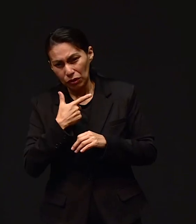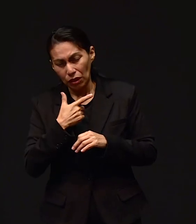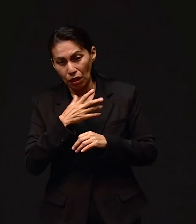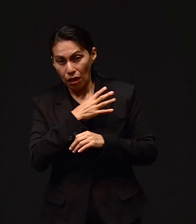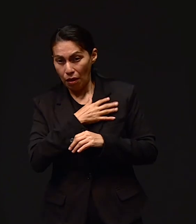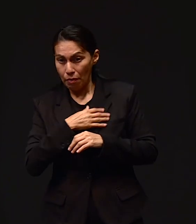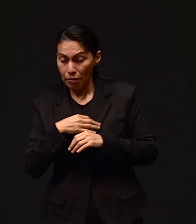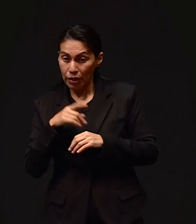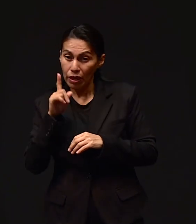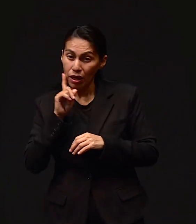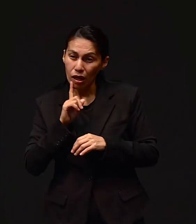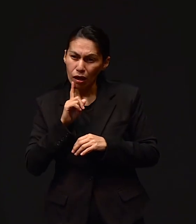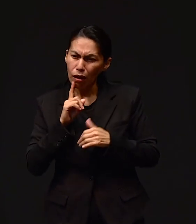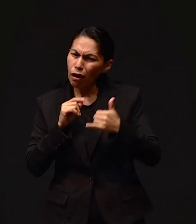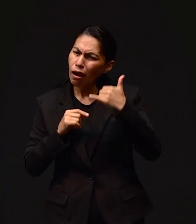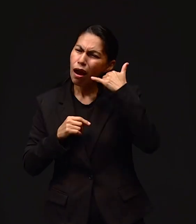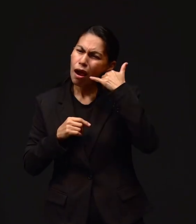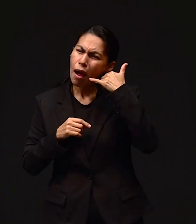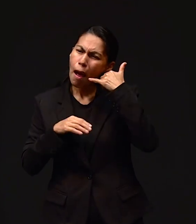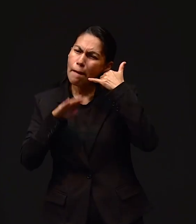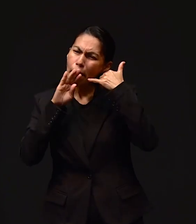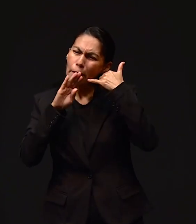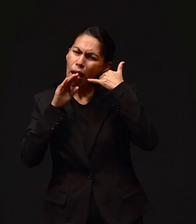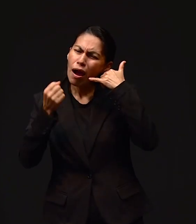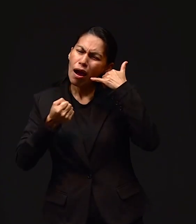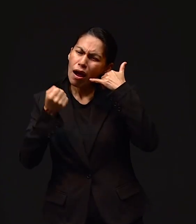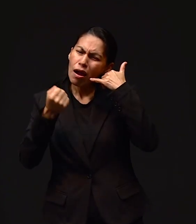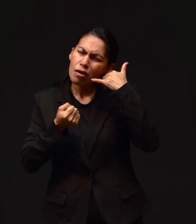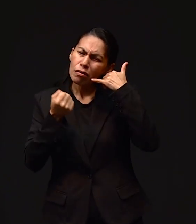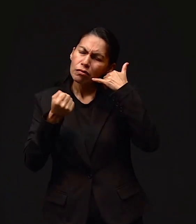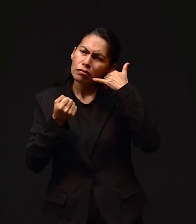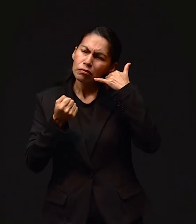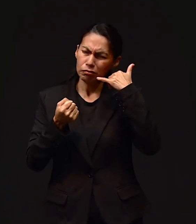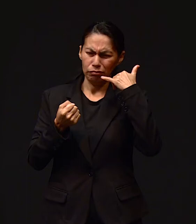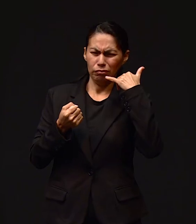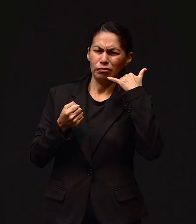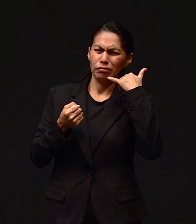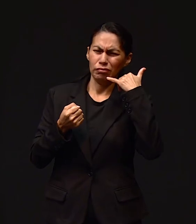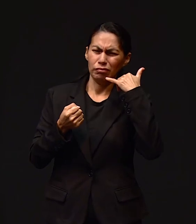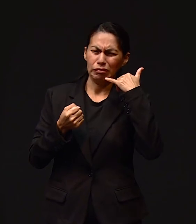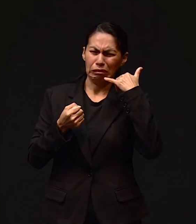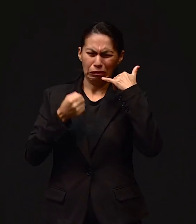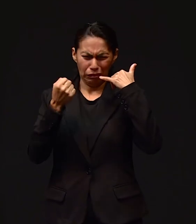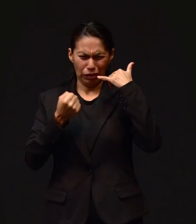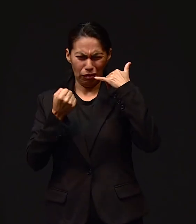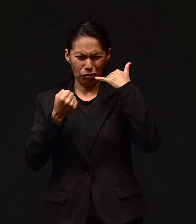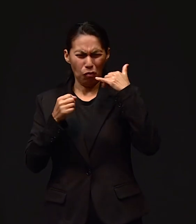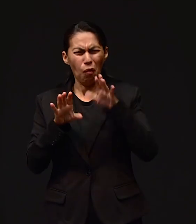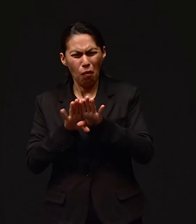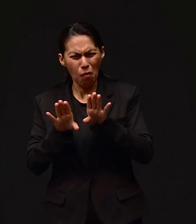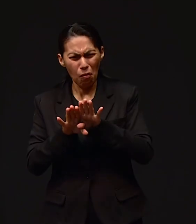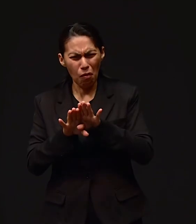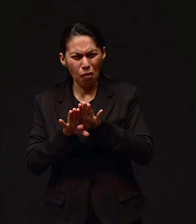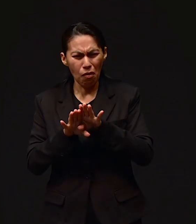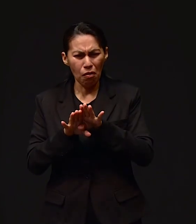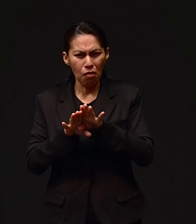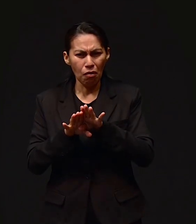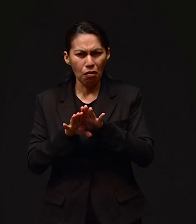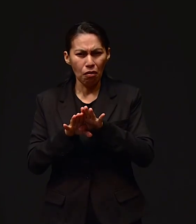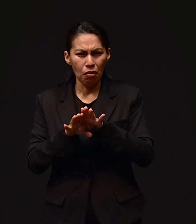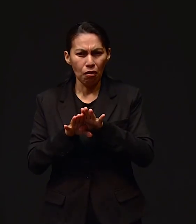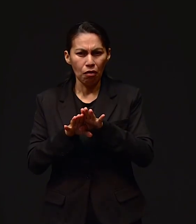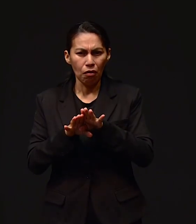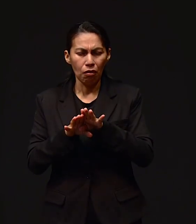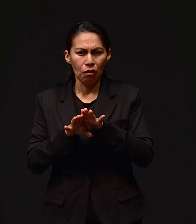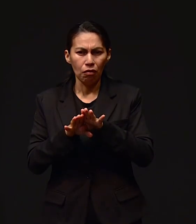cuando me llama mi hija y me dice, mamá, ¿y el carro? Le dije, ¿cómo que el carro? Para mí que el carro había llegado y el hermano lo había estacionado